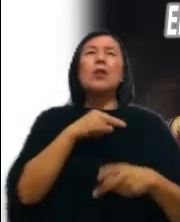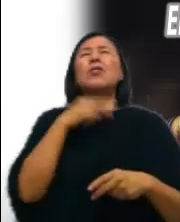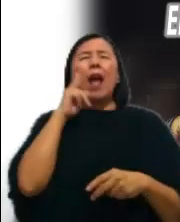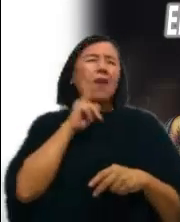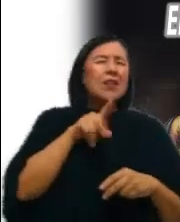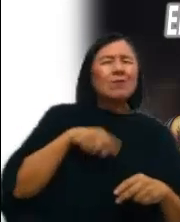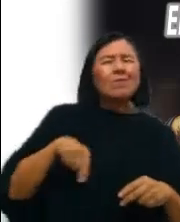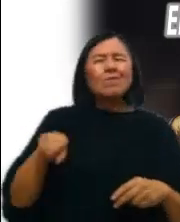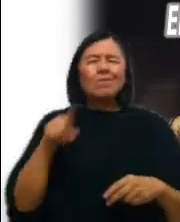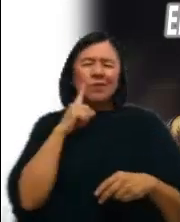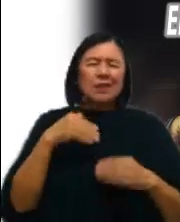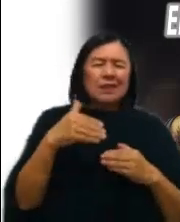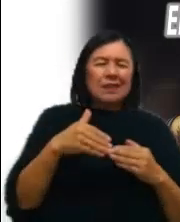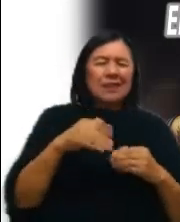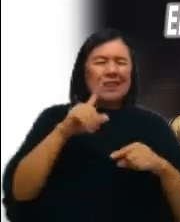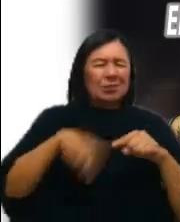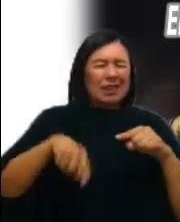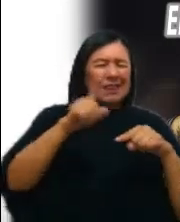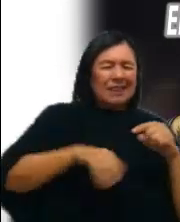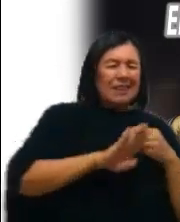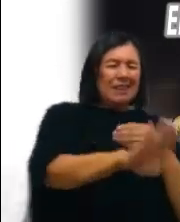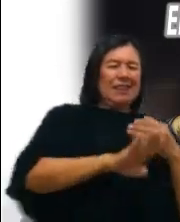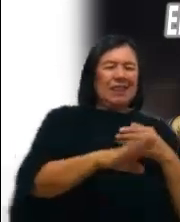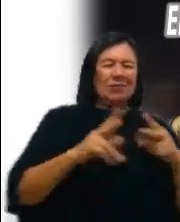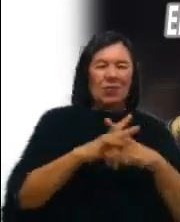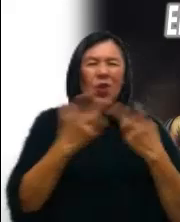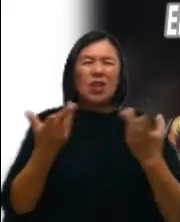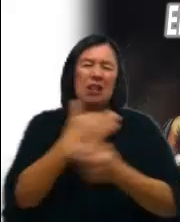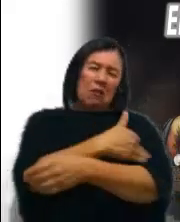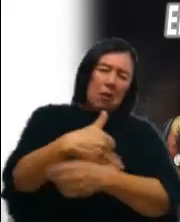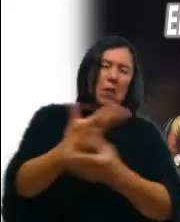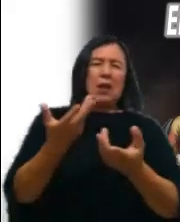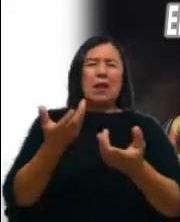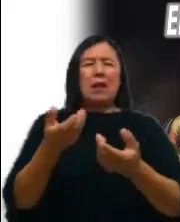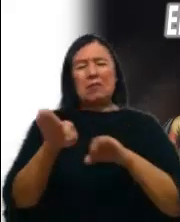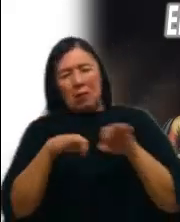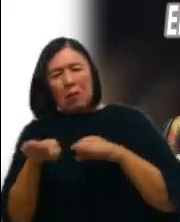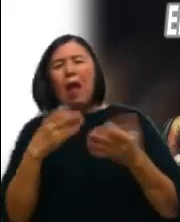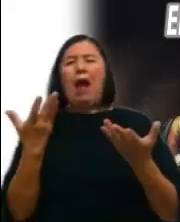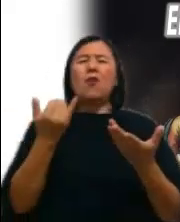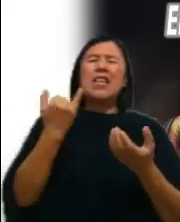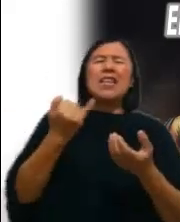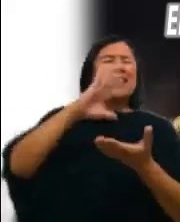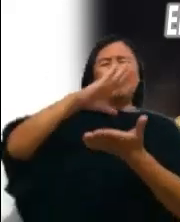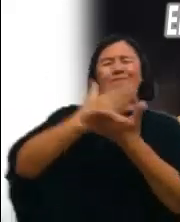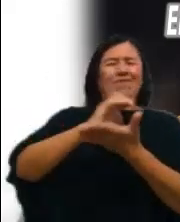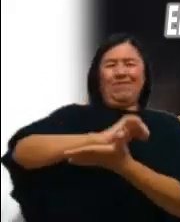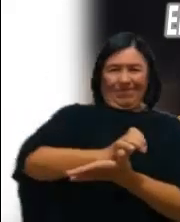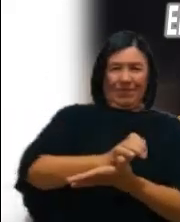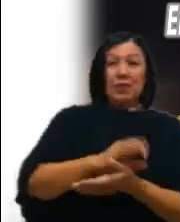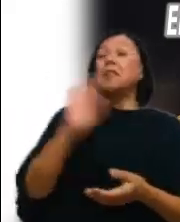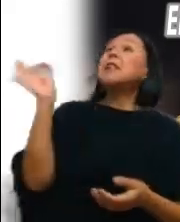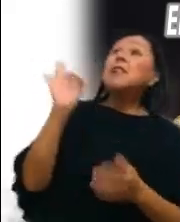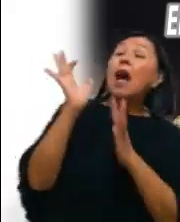desterremos toda violencia familiar, institucional y discriminatoria Si Jesús se ha hecho